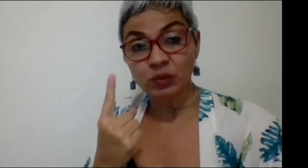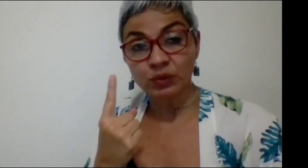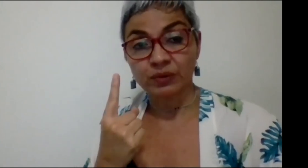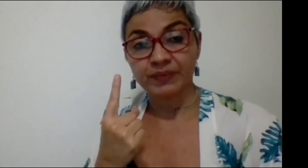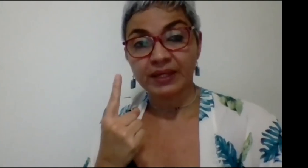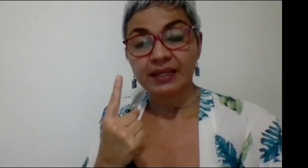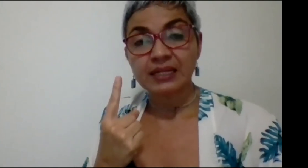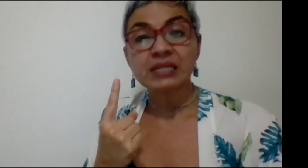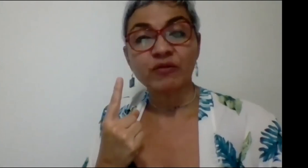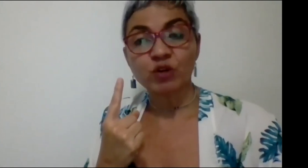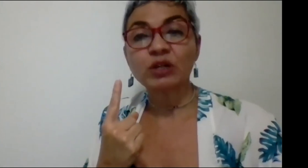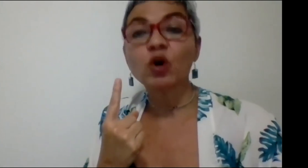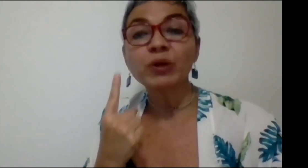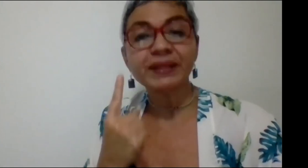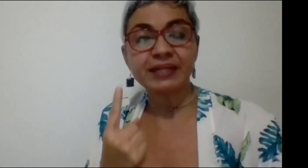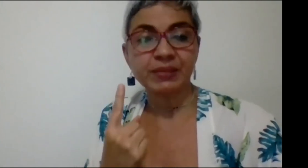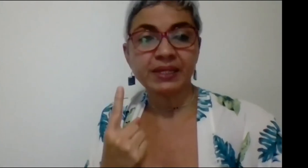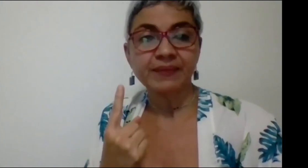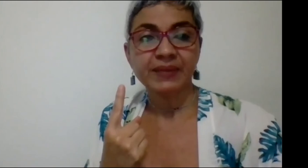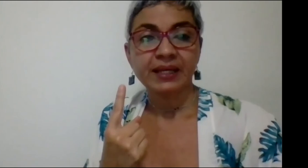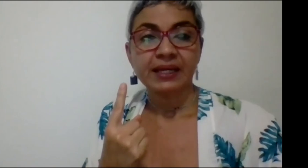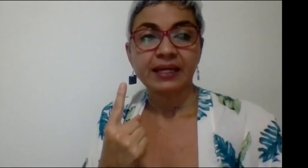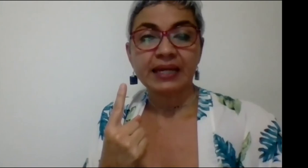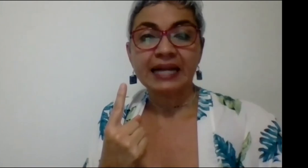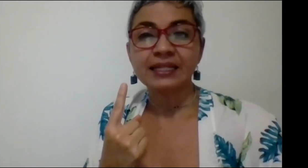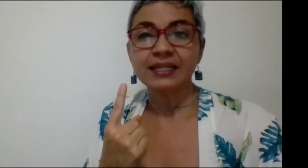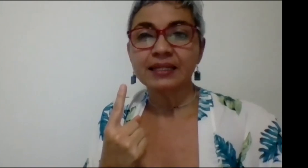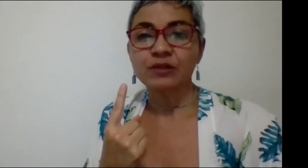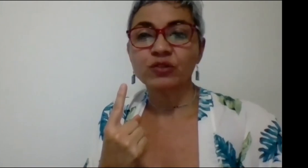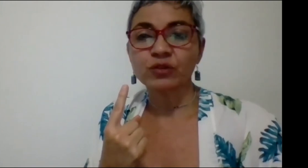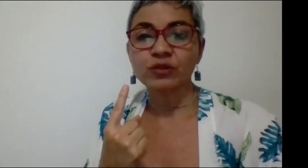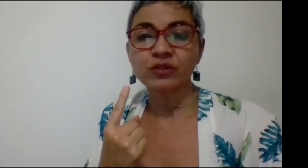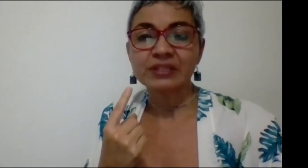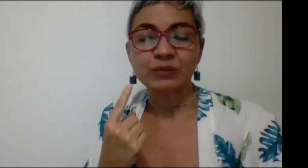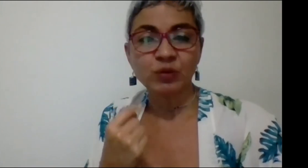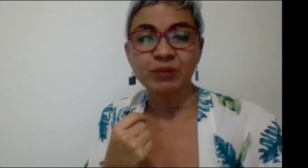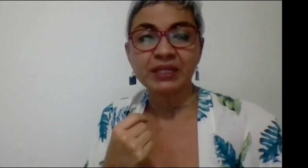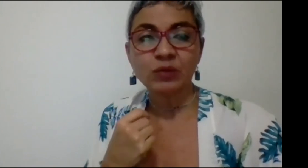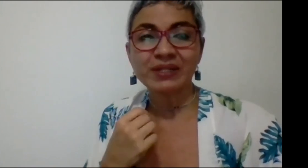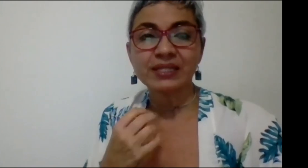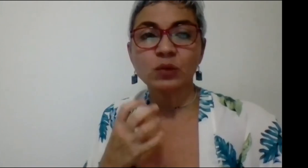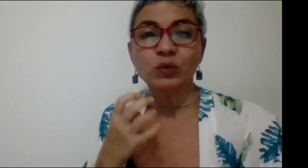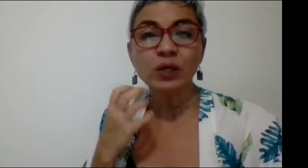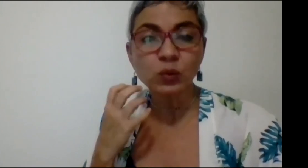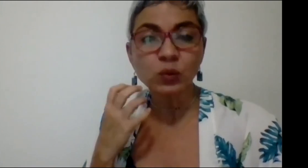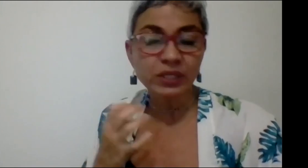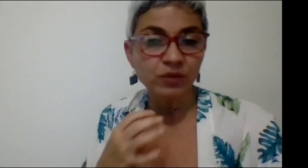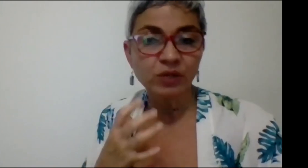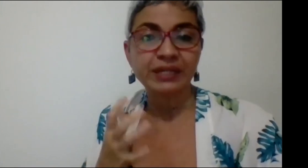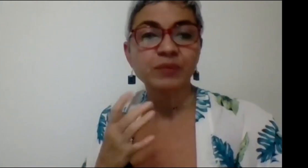sordo que se va a formar como intérprete, allí nosotros nos estamos comprometiendo a hacer un ajuste curricular